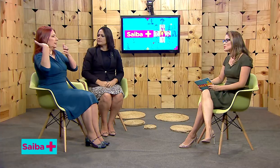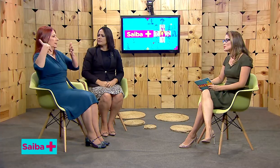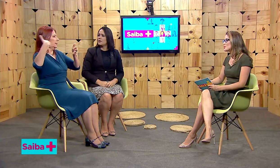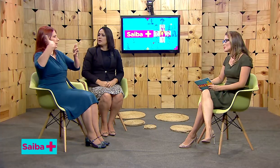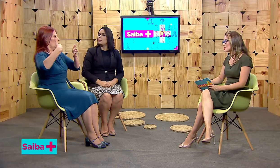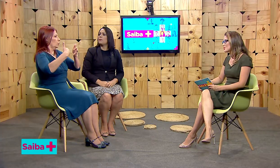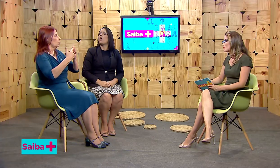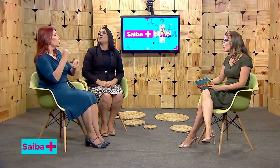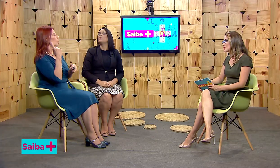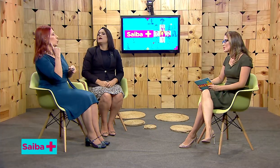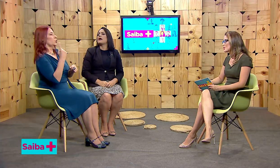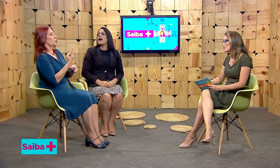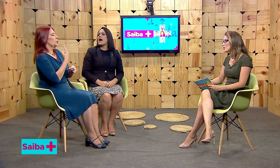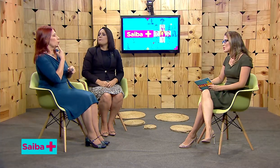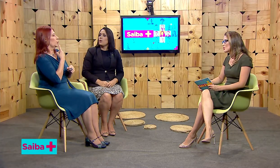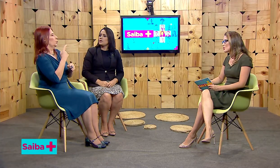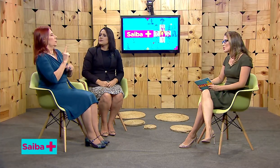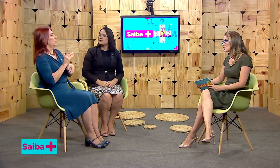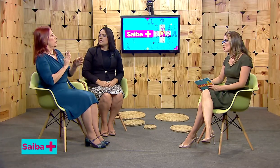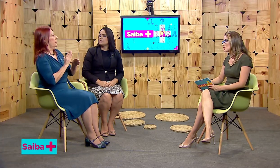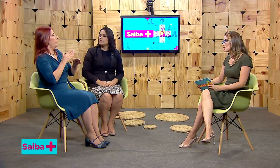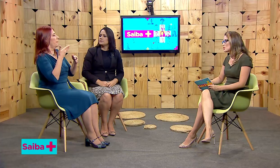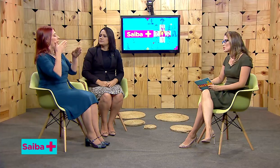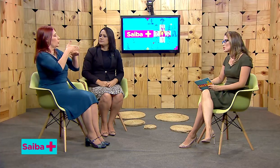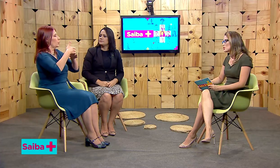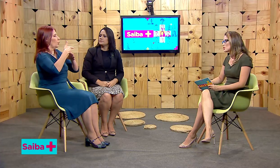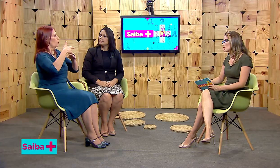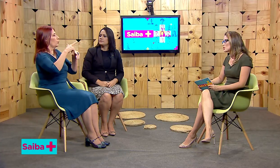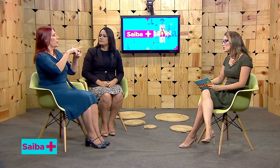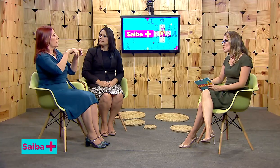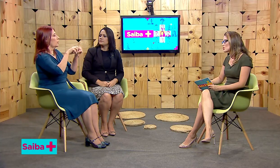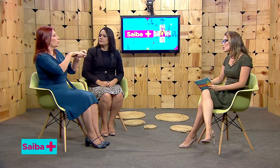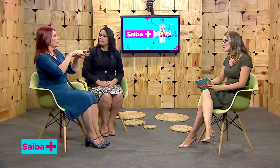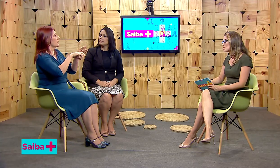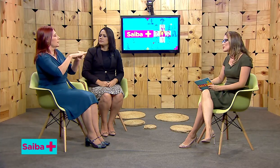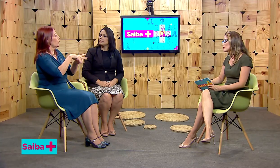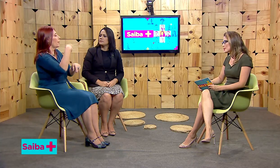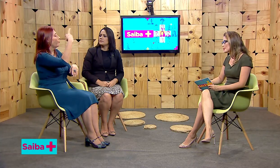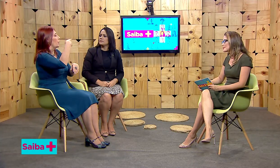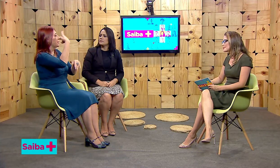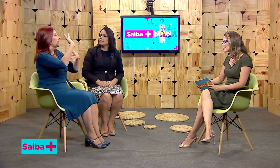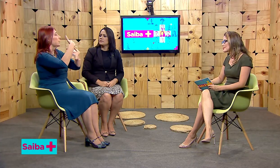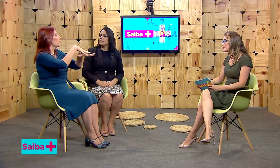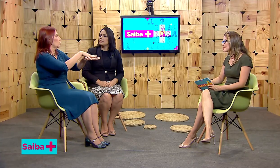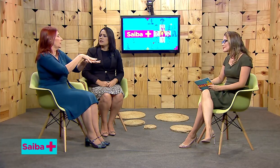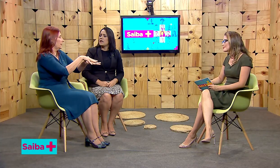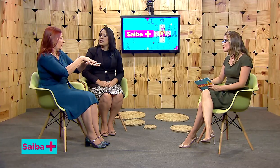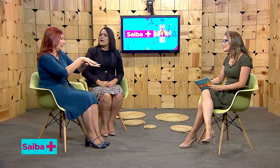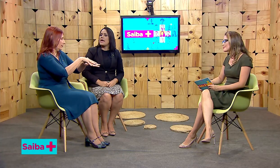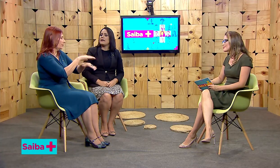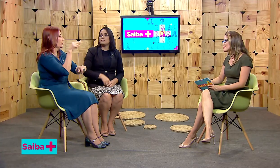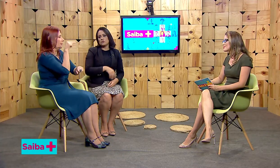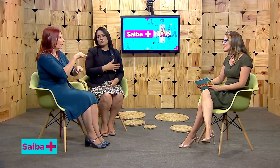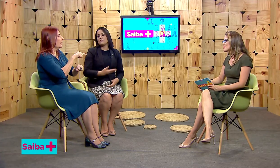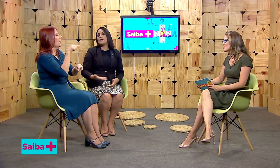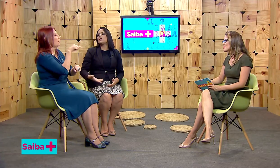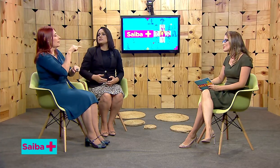Bom, há muitos anos, nós vivemos